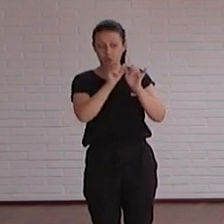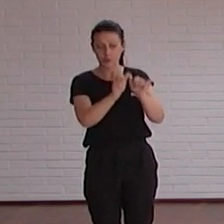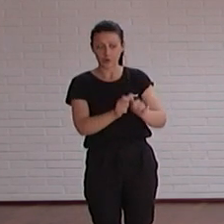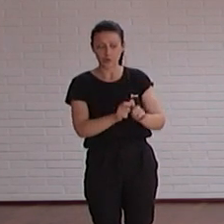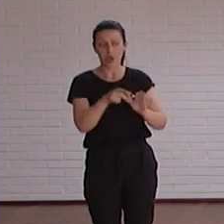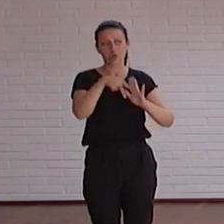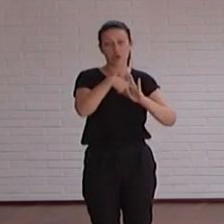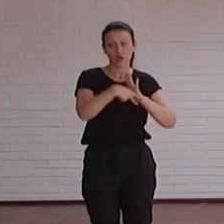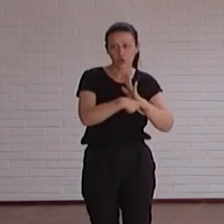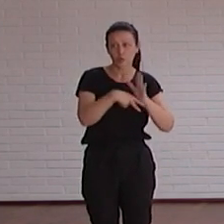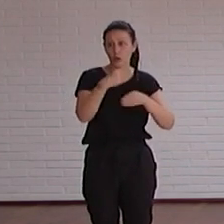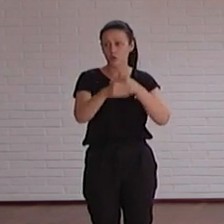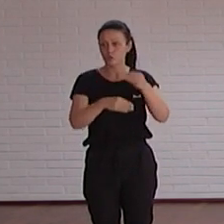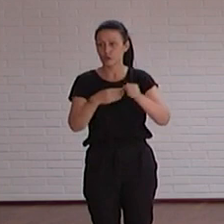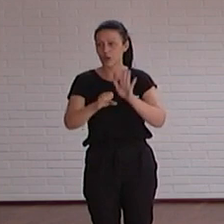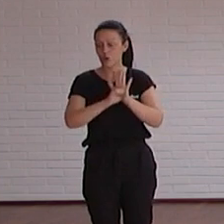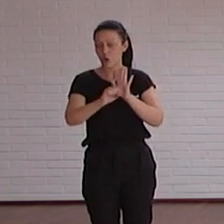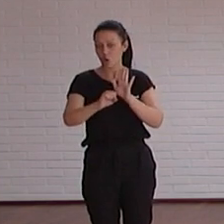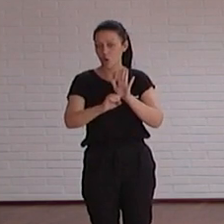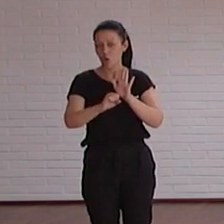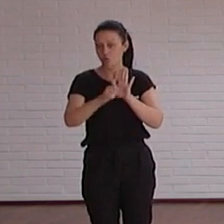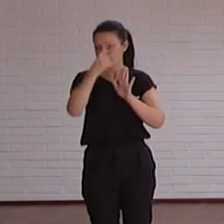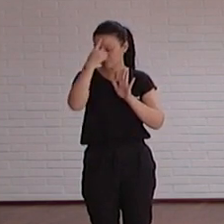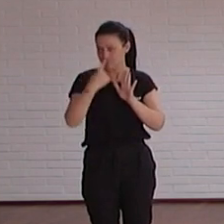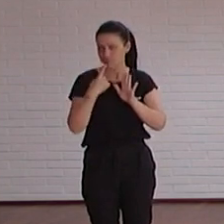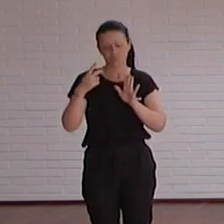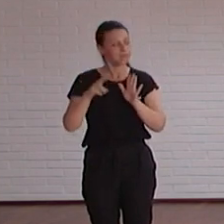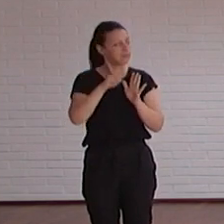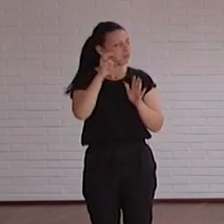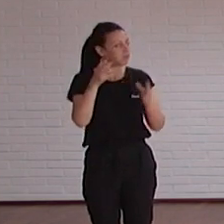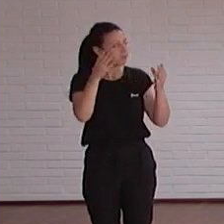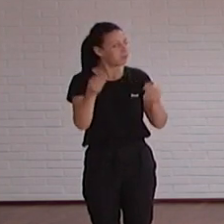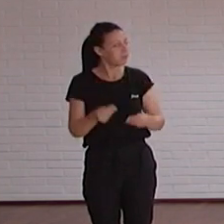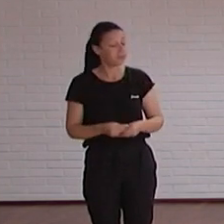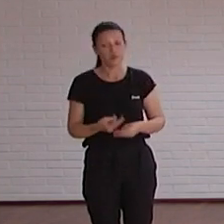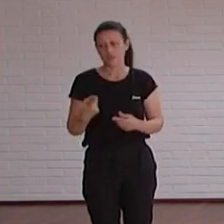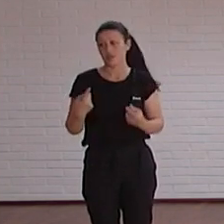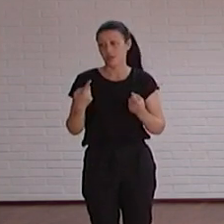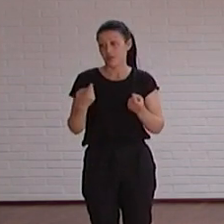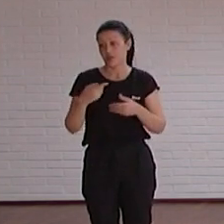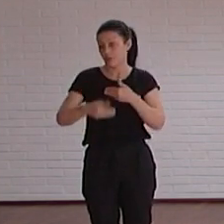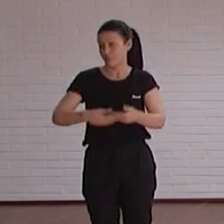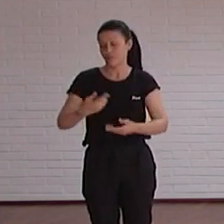unas normas de uso de logo o como tantas otras cosas pero nos parece que son avances necesarios